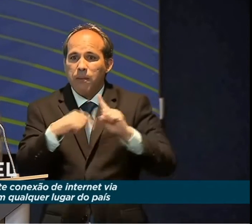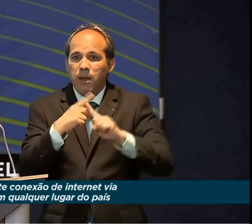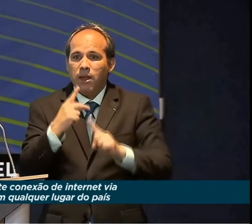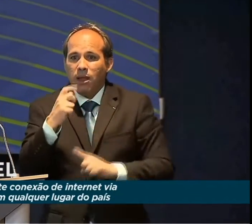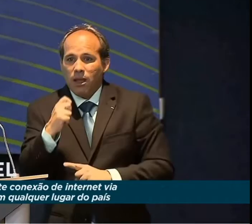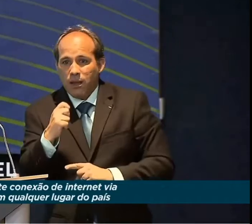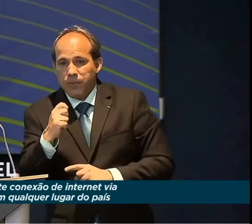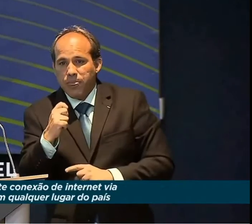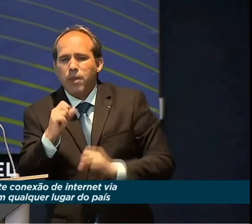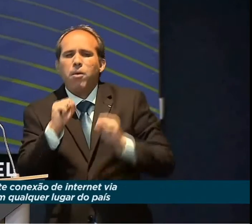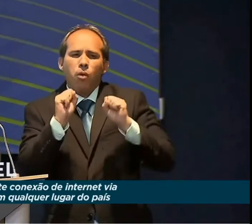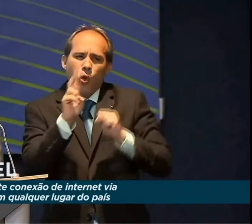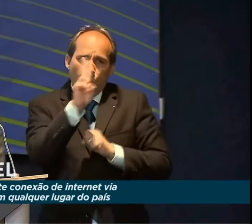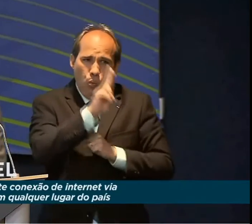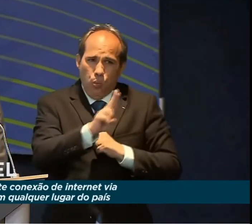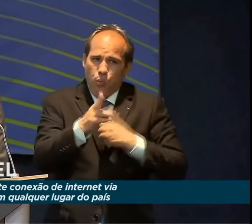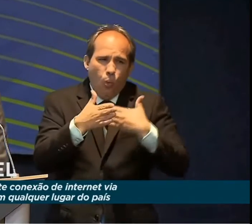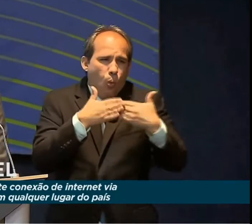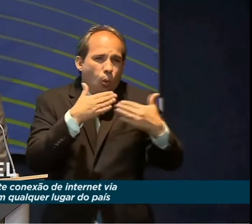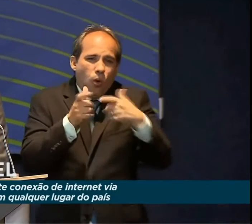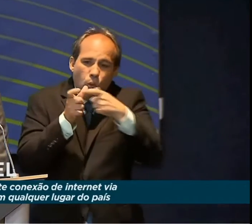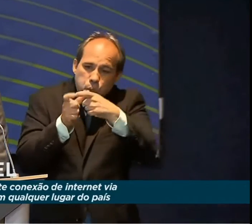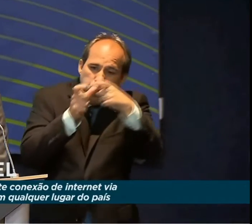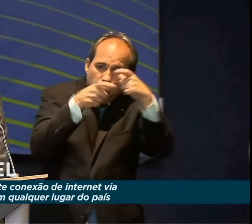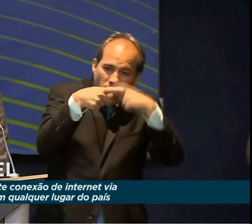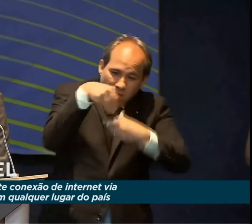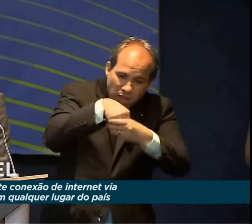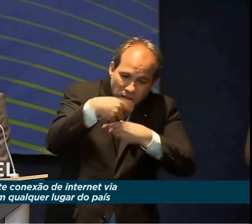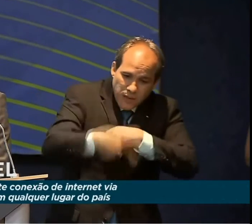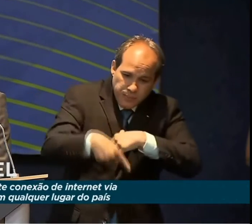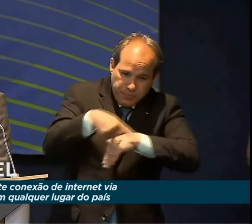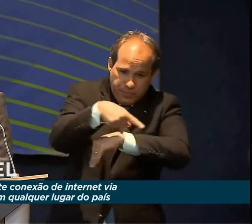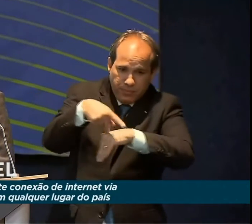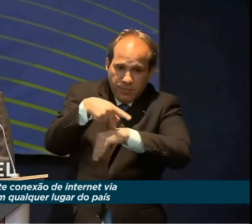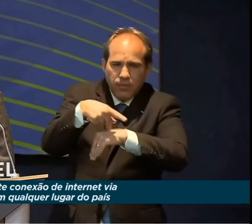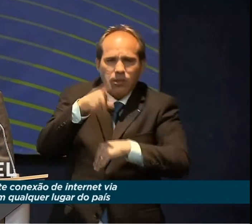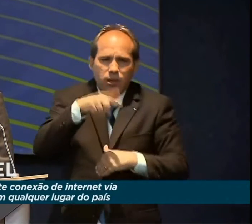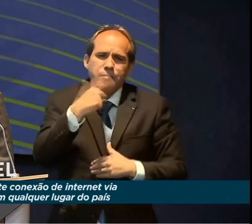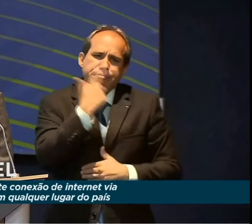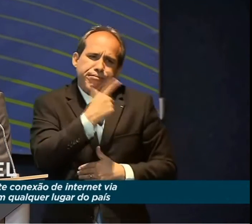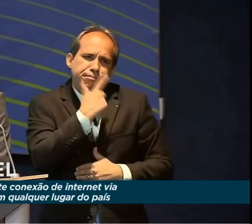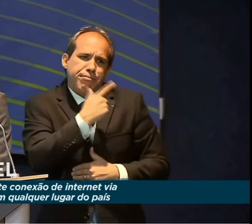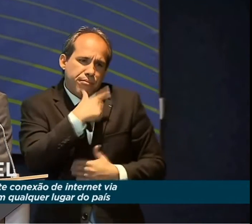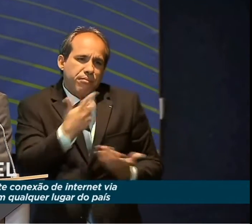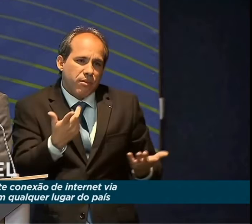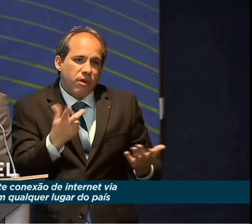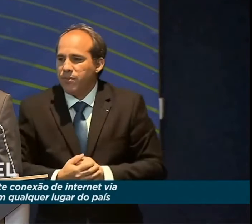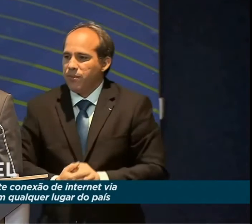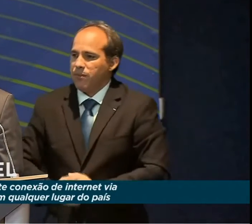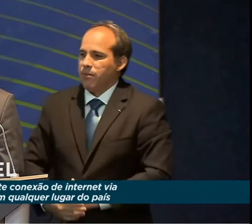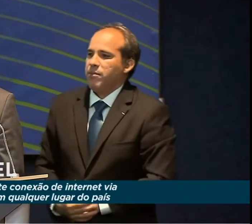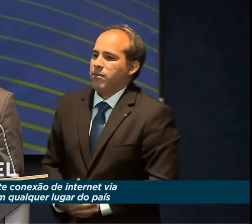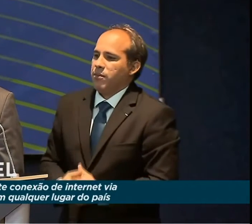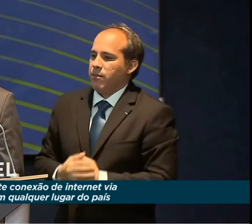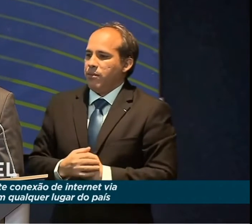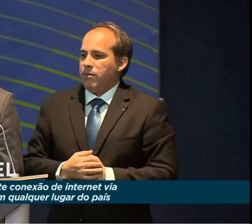utilizada em qualquer parte do território nacional. Essa é grande vantagem, nós vamos ver adiante a cobertura do nosso satélite.